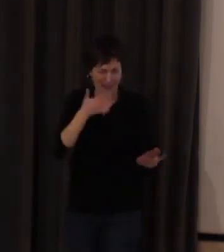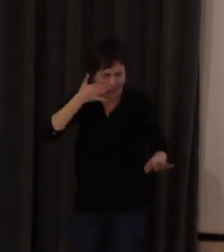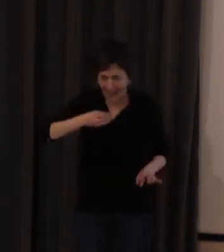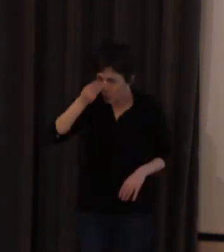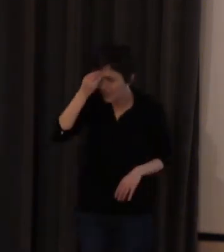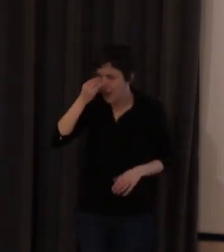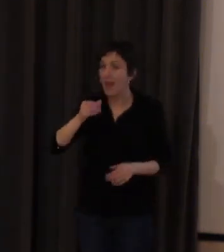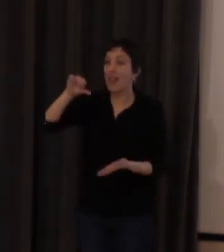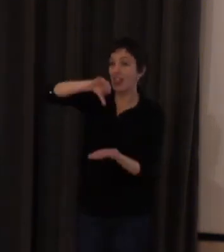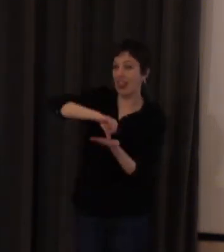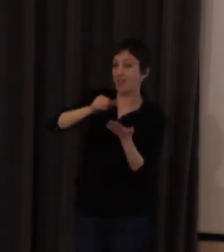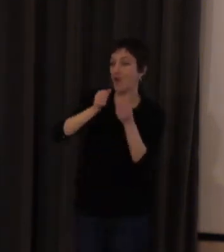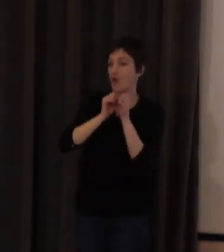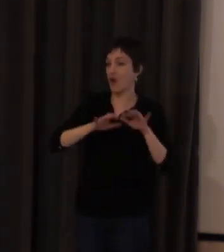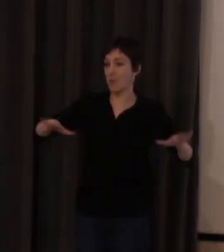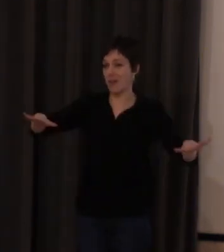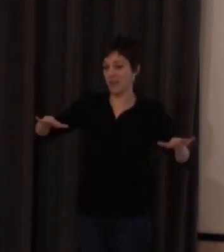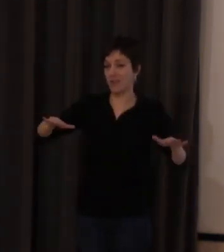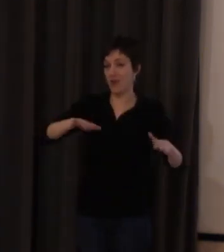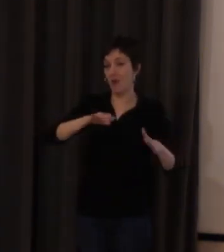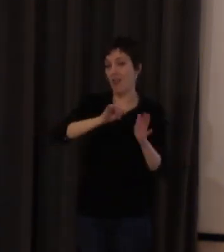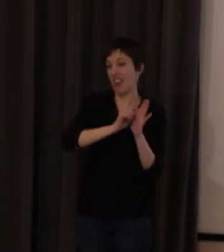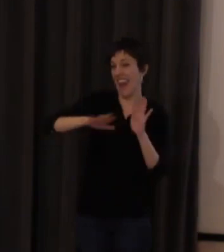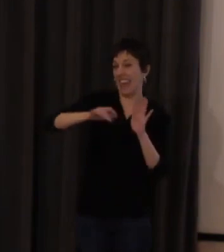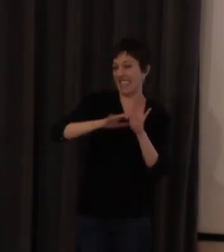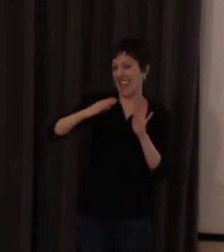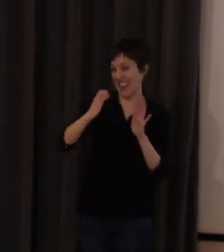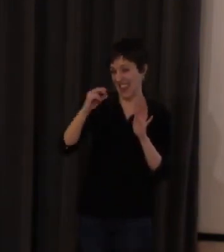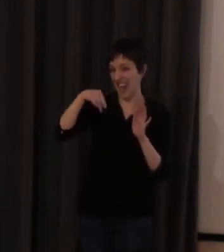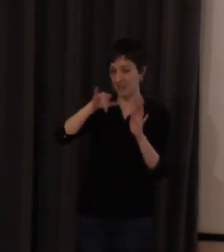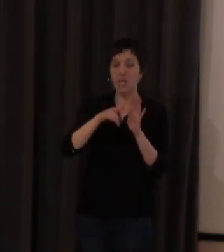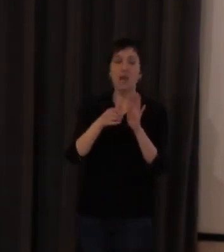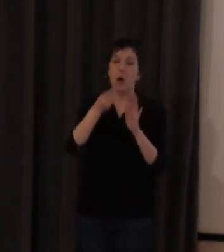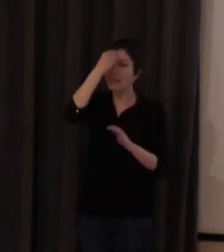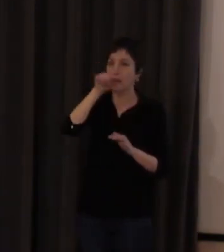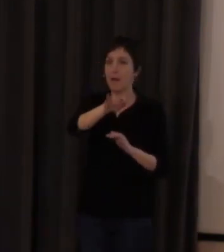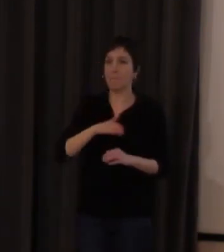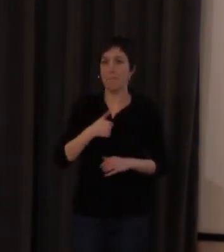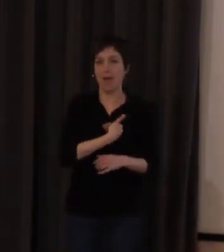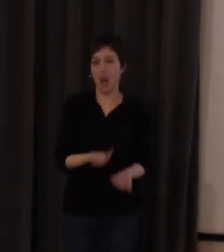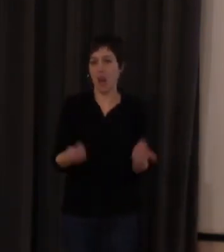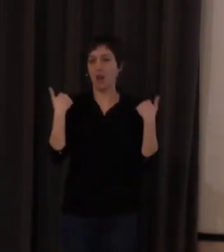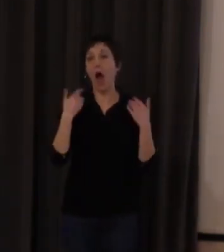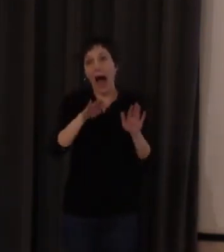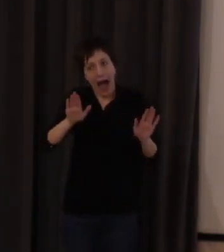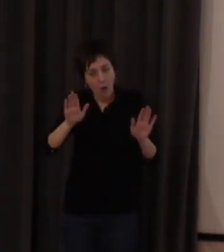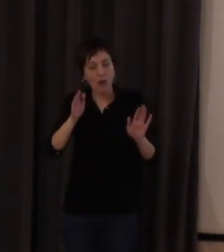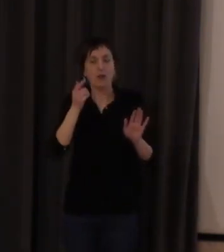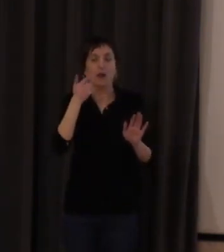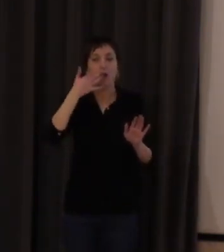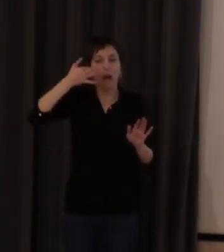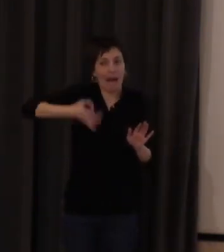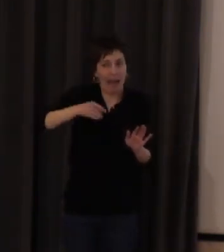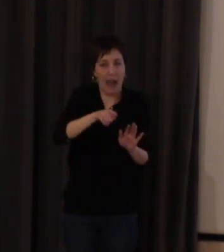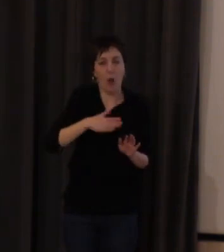de normalización lingüística de la LSE iba a asumir ese papel que es un papel muy feo no es que le tenga